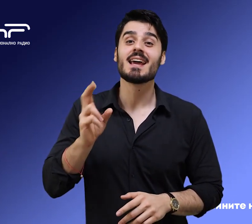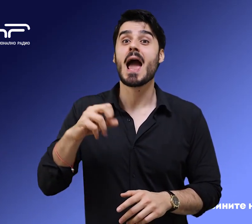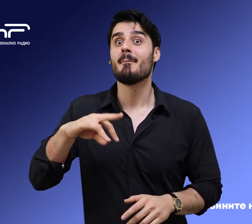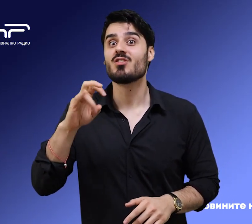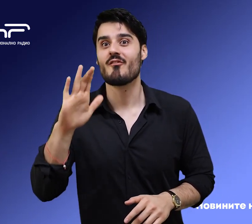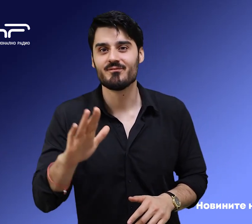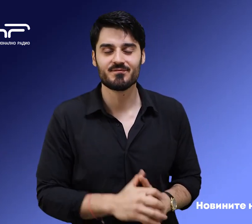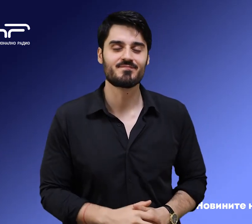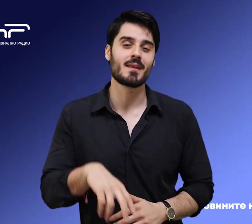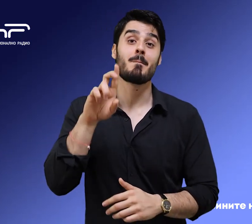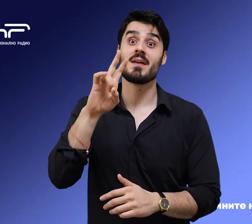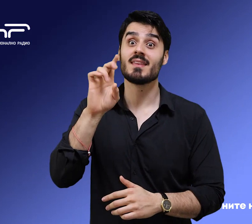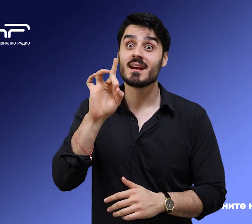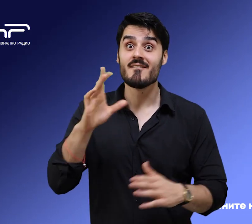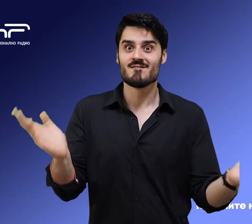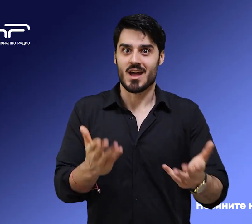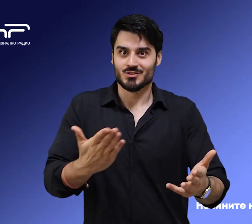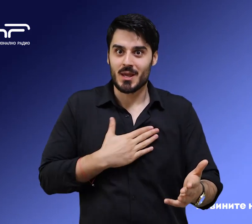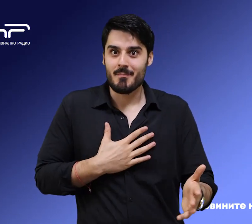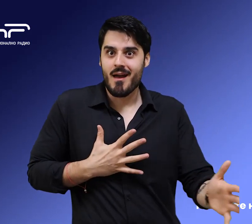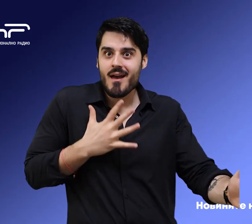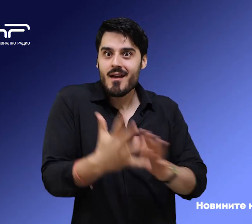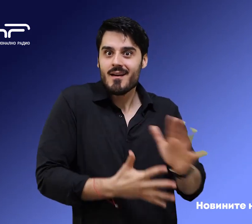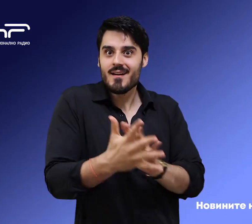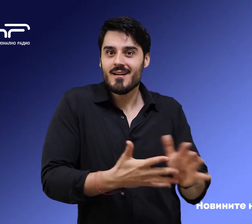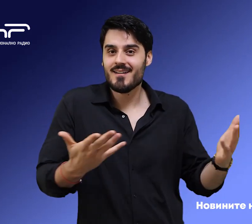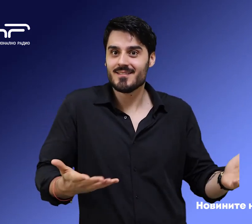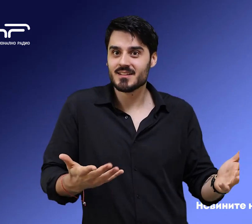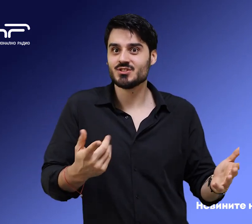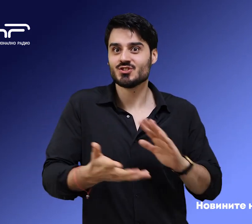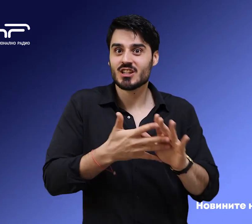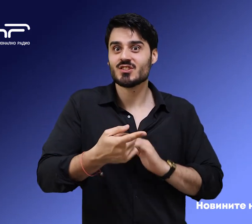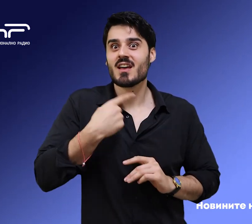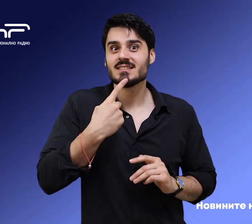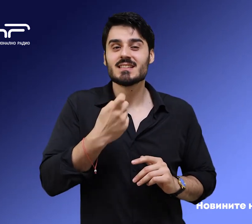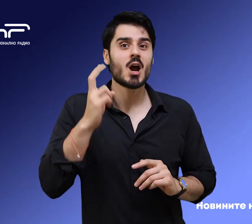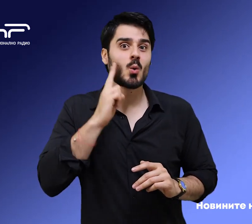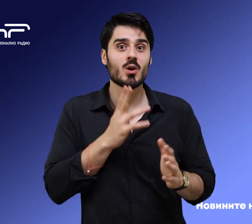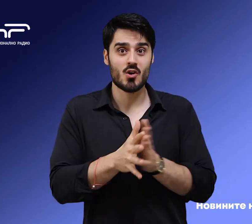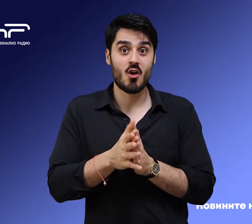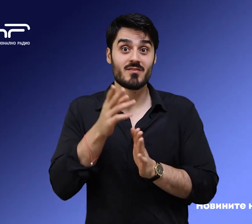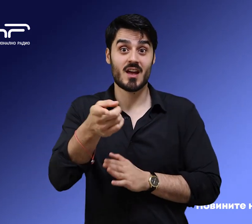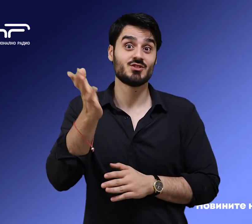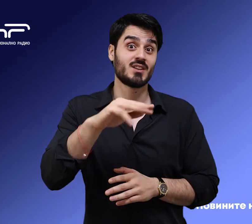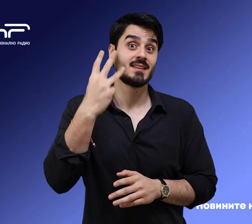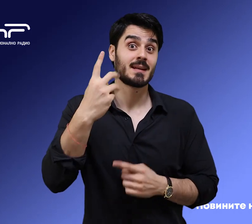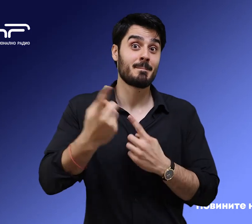Българското национално радио вече ще представя новините си и на жестов език за хора с овреден слух. Това ще става три пъти в седмицата, в